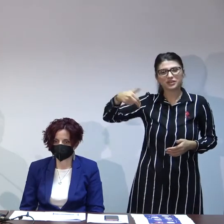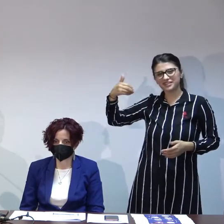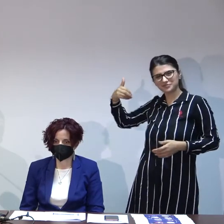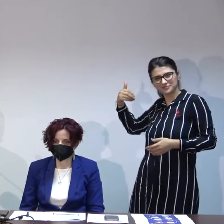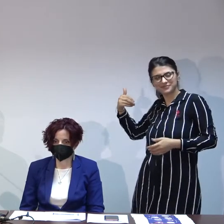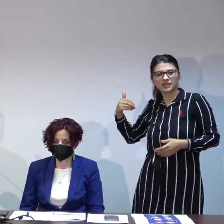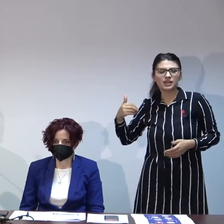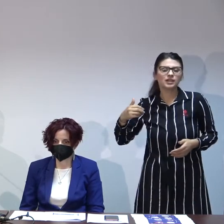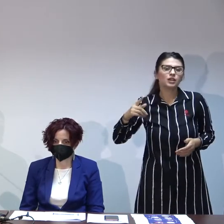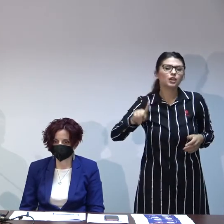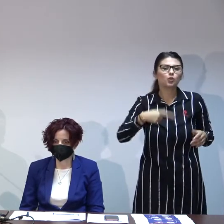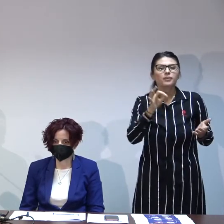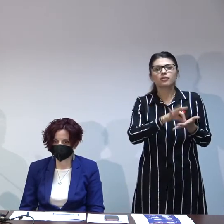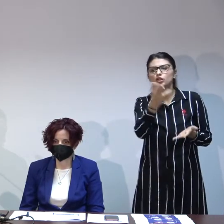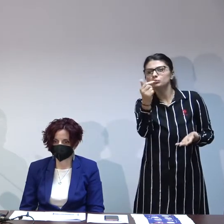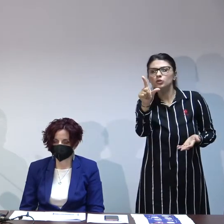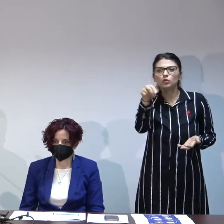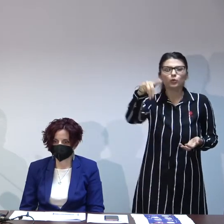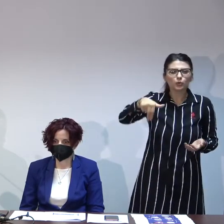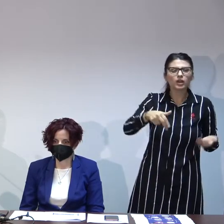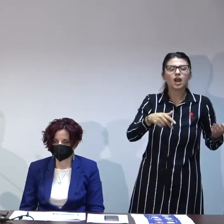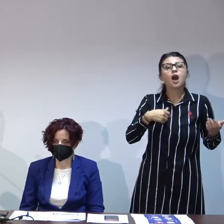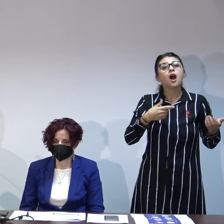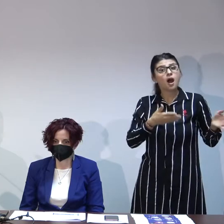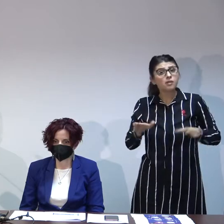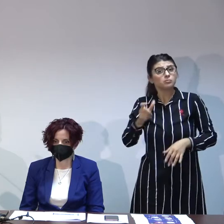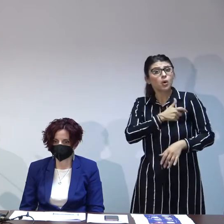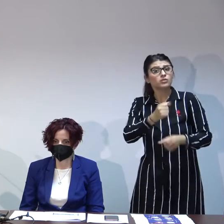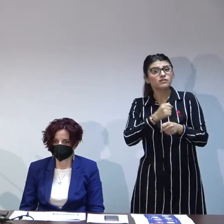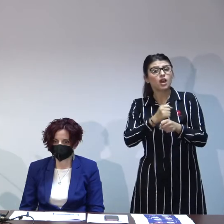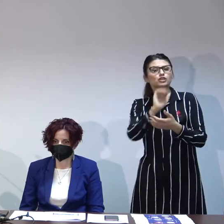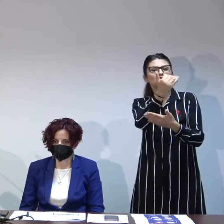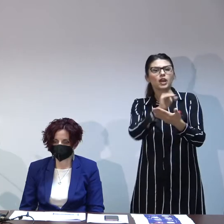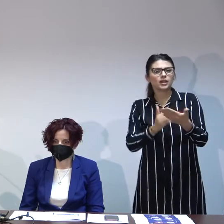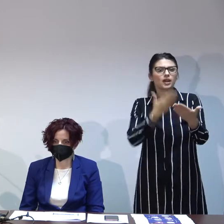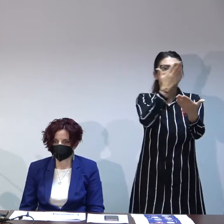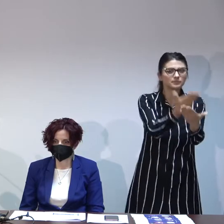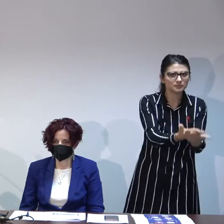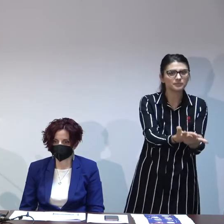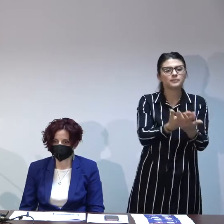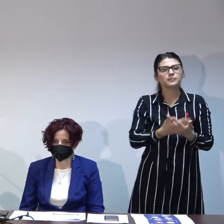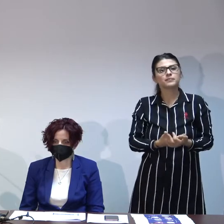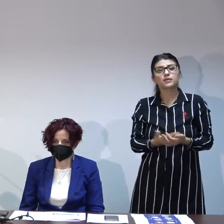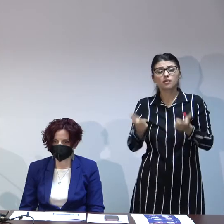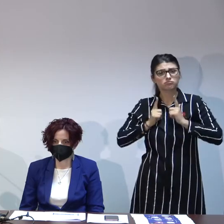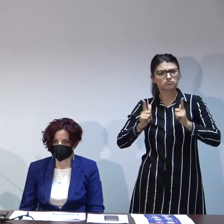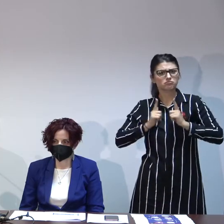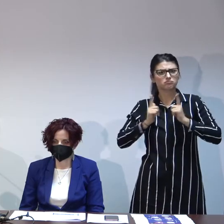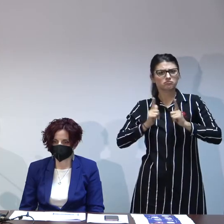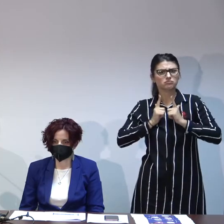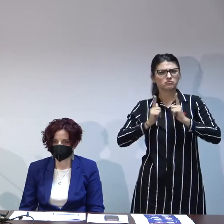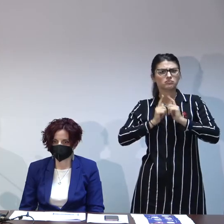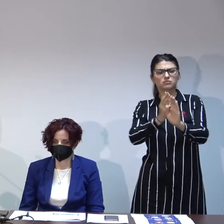după jumătatea lunii iunie deja am putut să înaintăm cererea de încredințare am stat destul de mult pe acolo